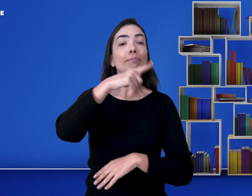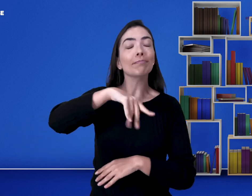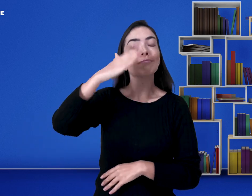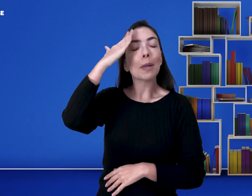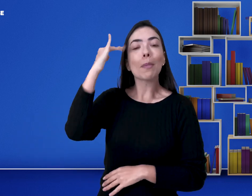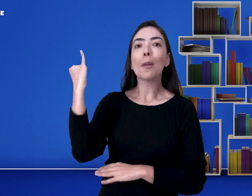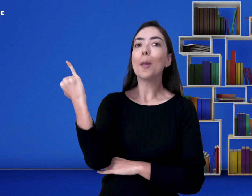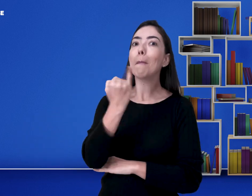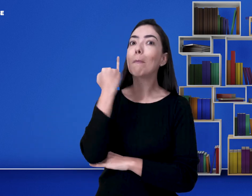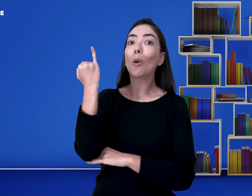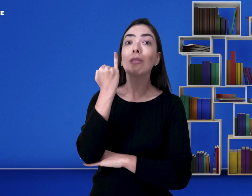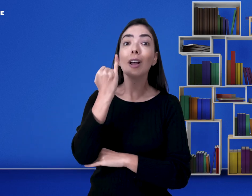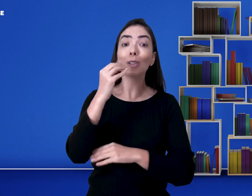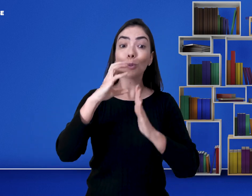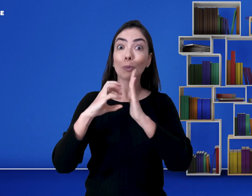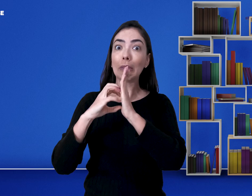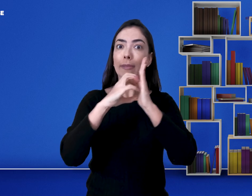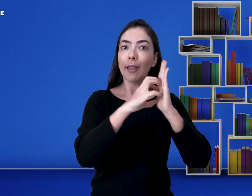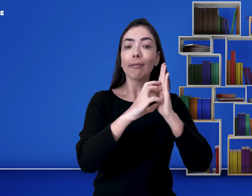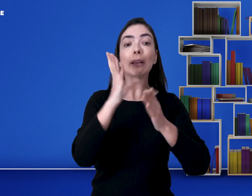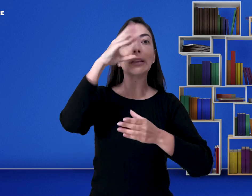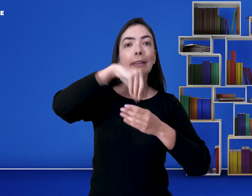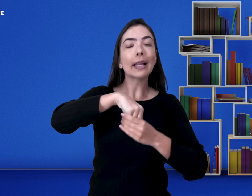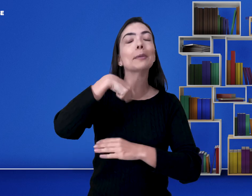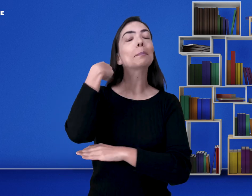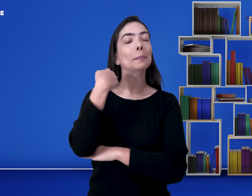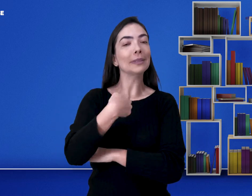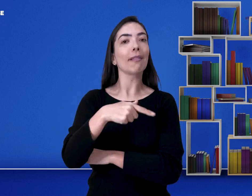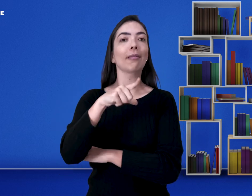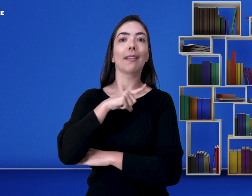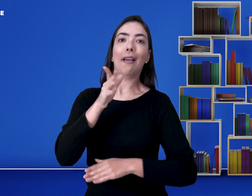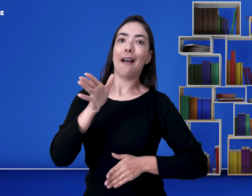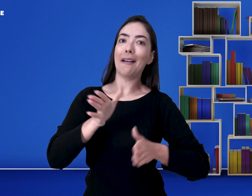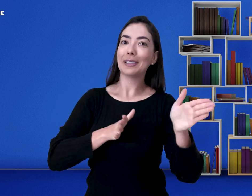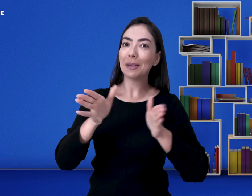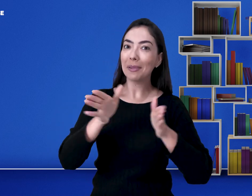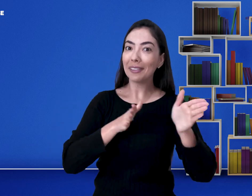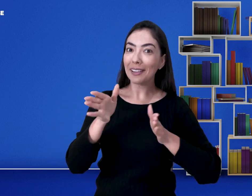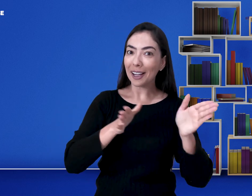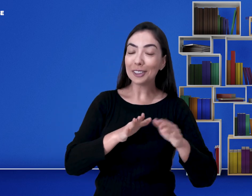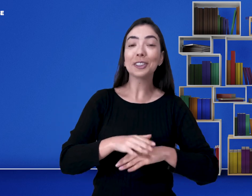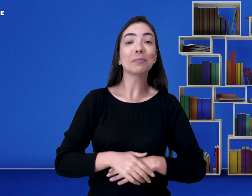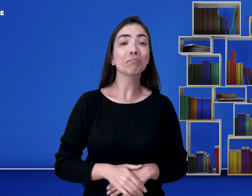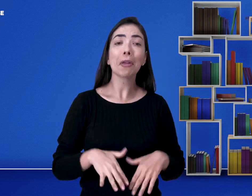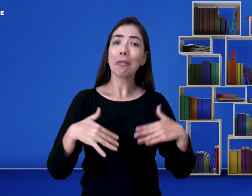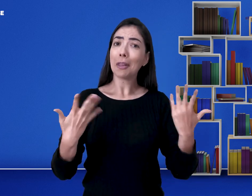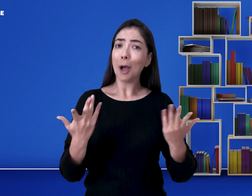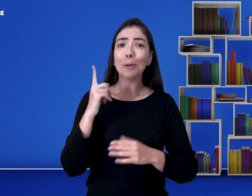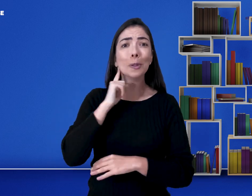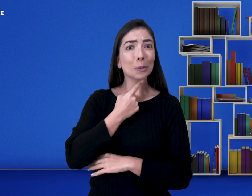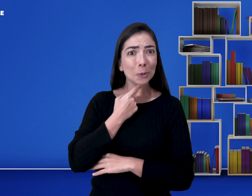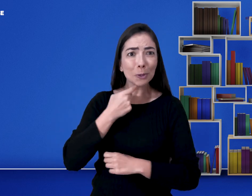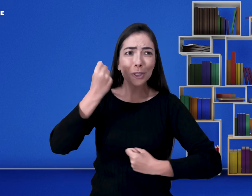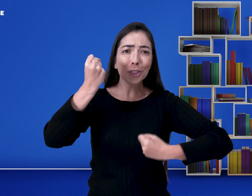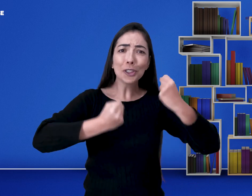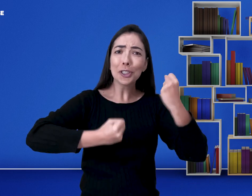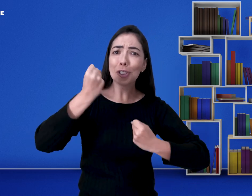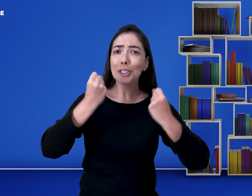gente. Foi uma alegria imensa. Então é essencial que no departamento de trânsito tenham pessoas que saibam